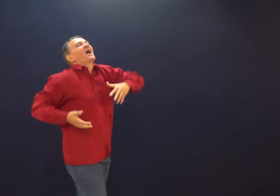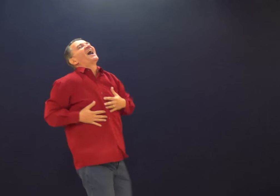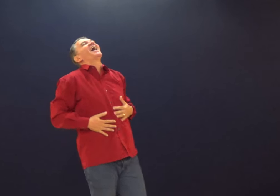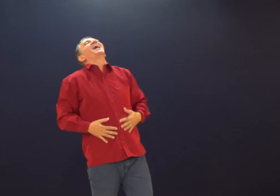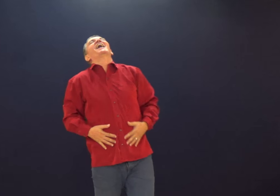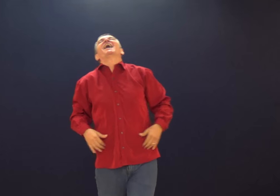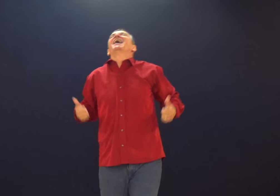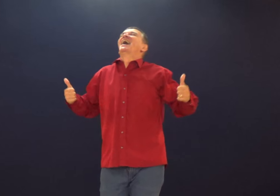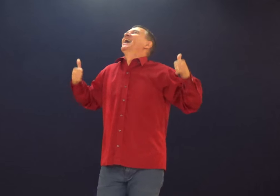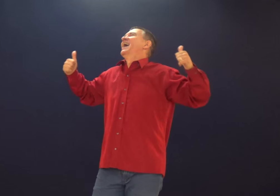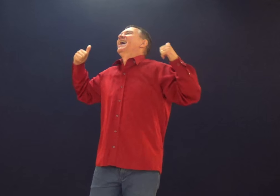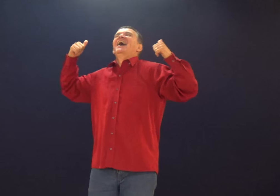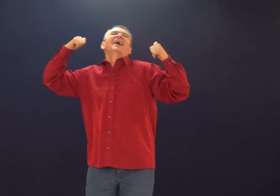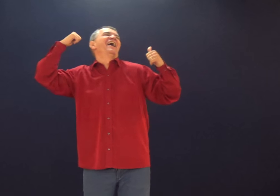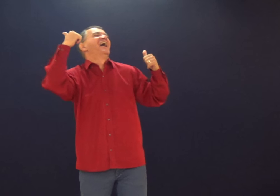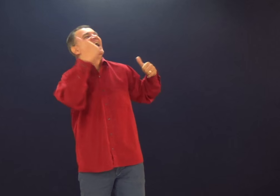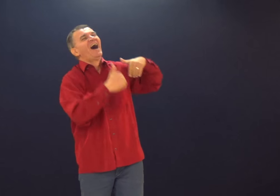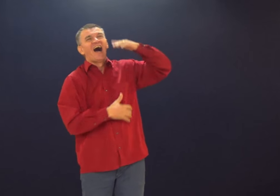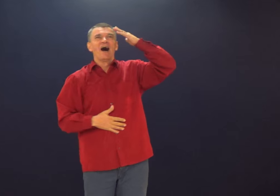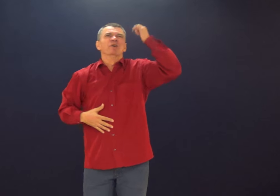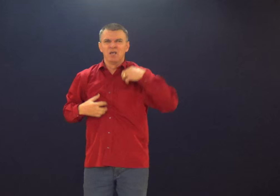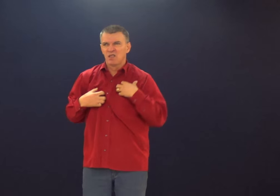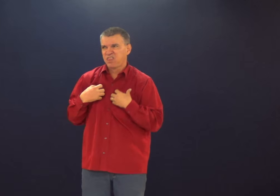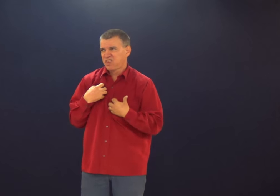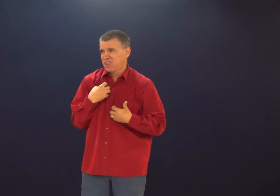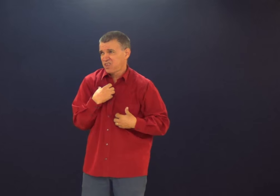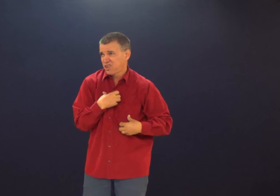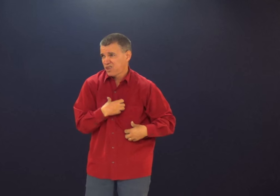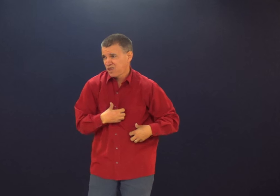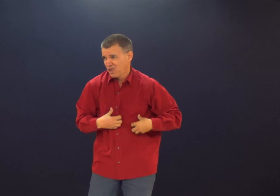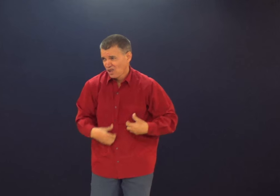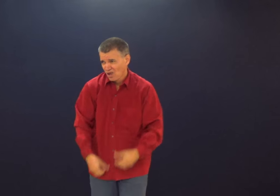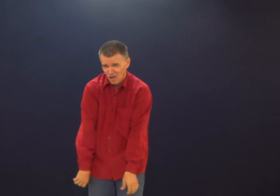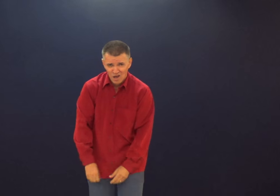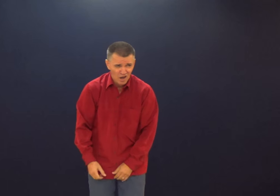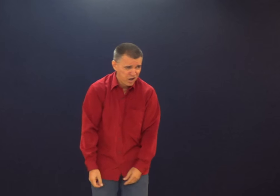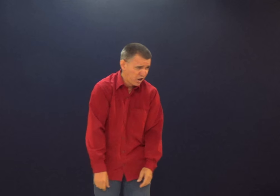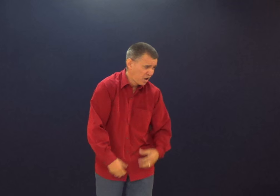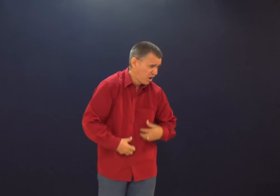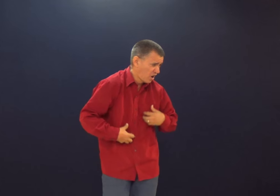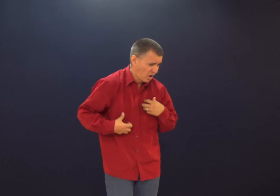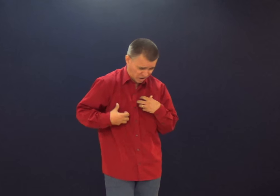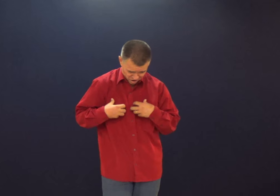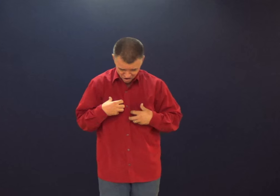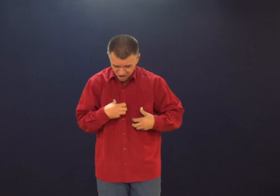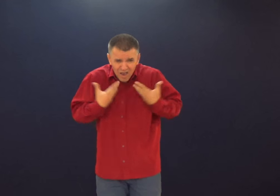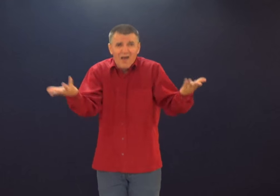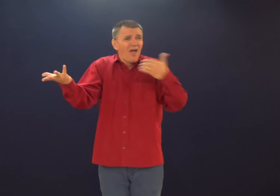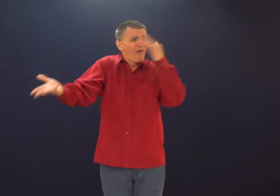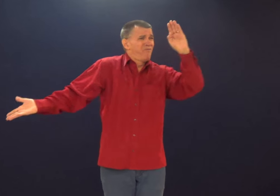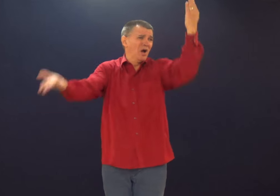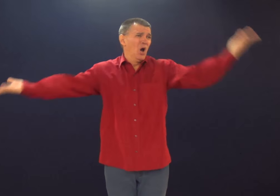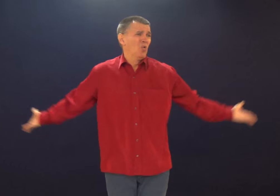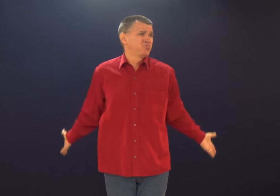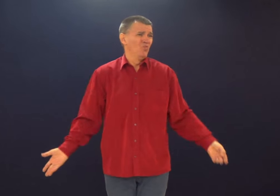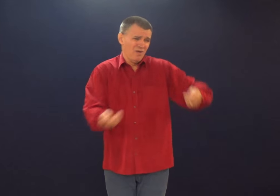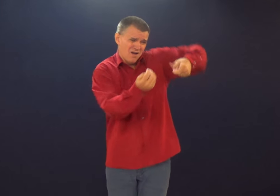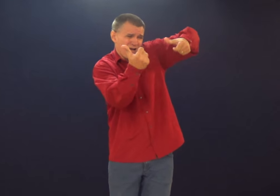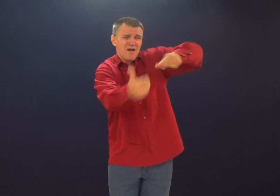naquele momento, só naquele momento. E aquela coisa ruim volta, ela sempre volta. Para quê? É